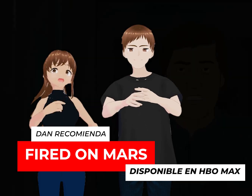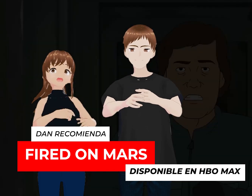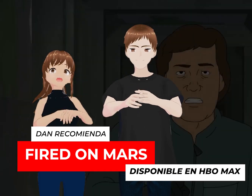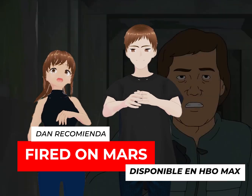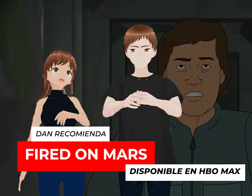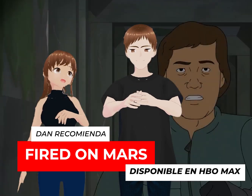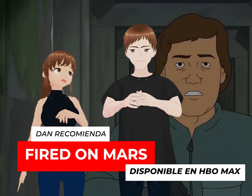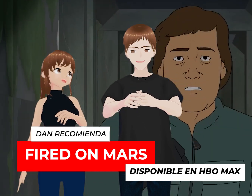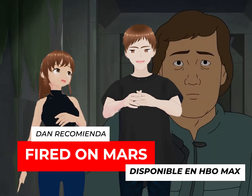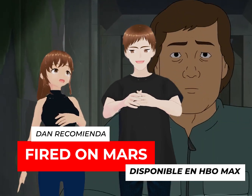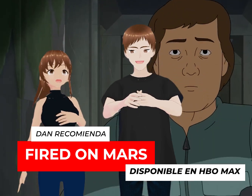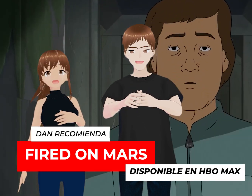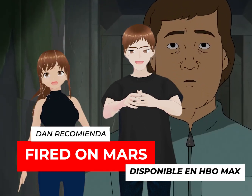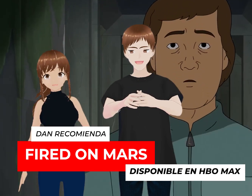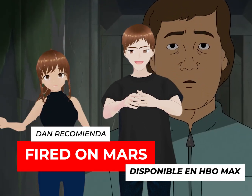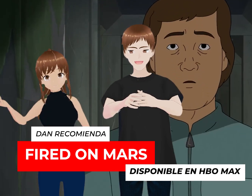¿no?